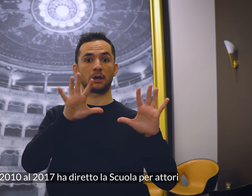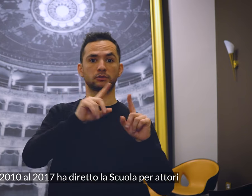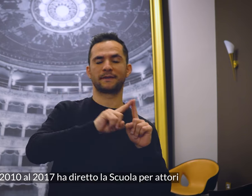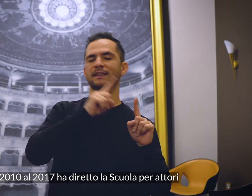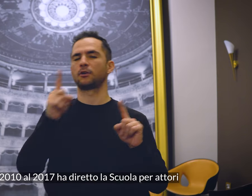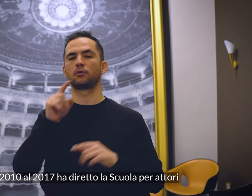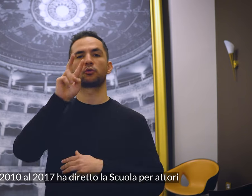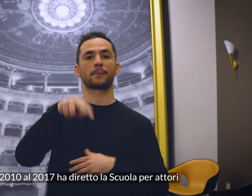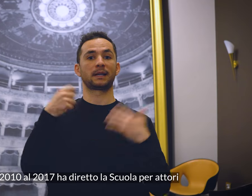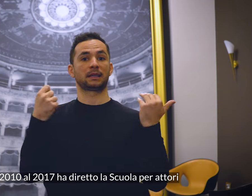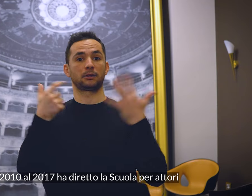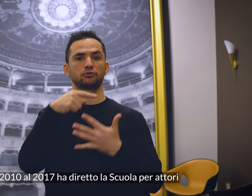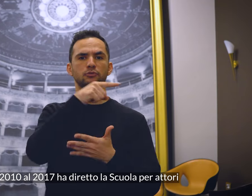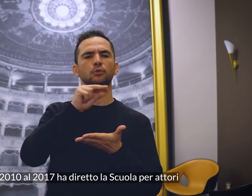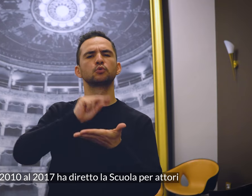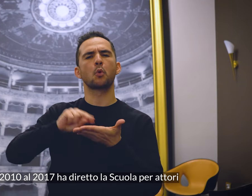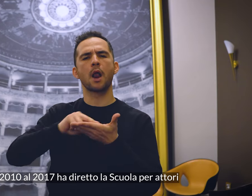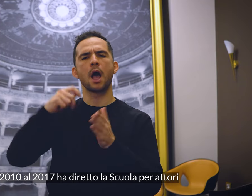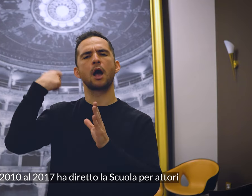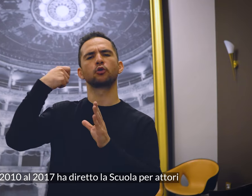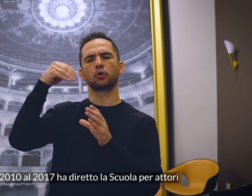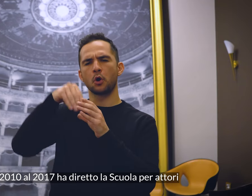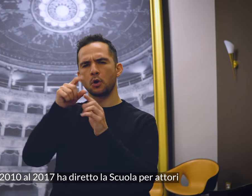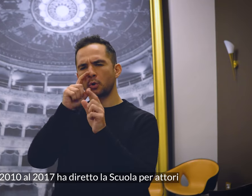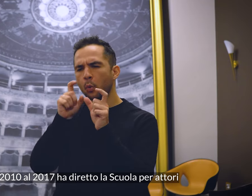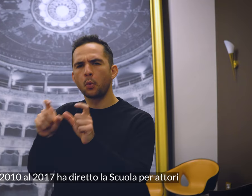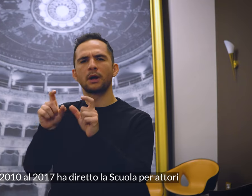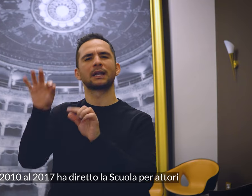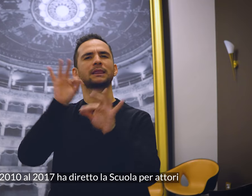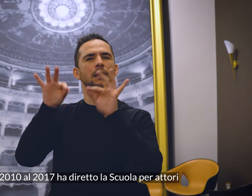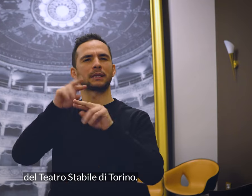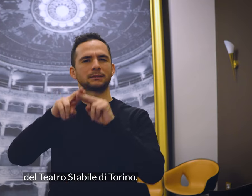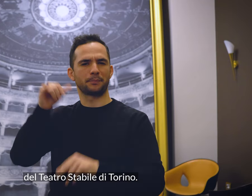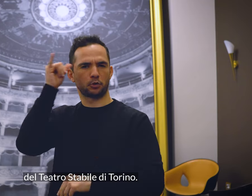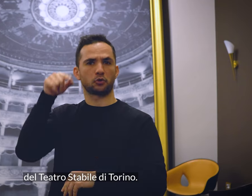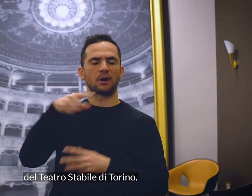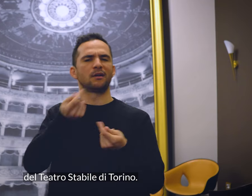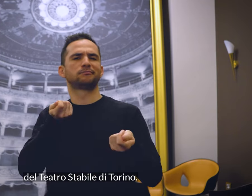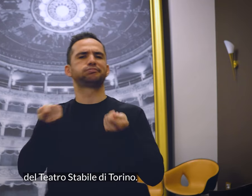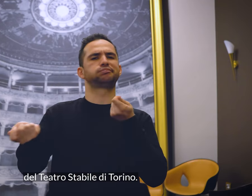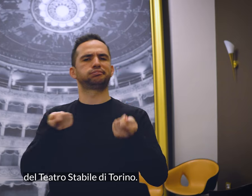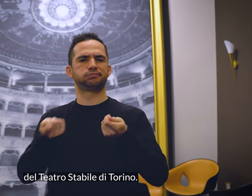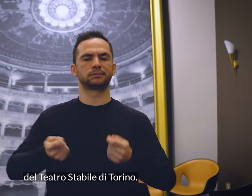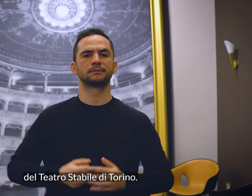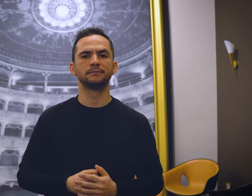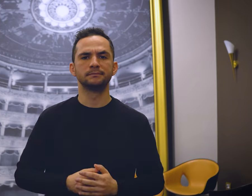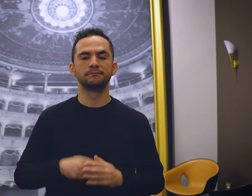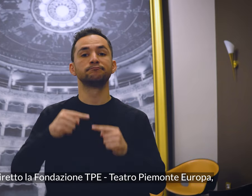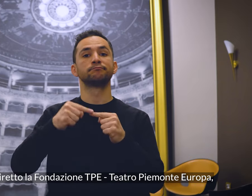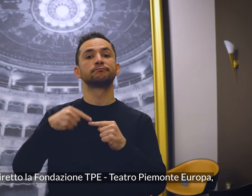al 2017 ha diretto la Scuola per Attori del Teatro Stabile di Torino. Dopo